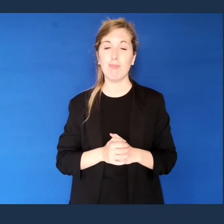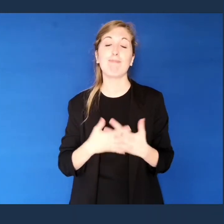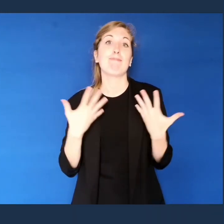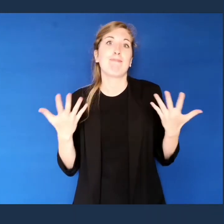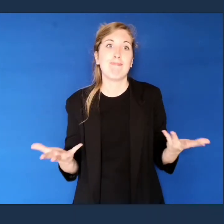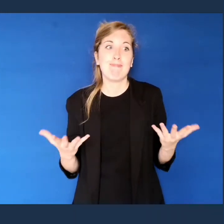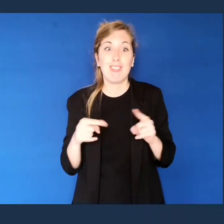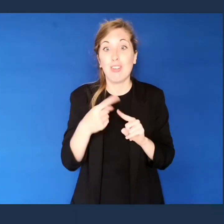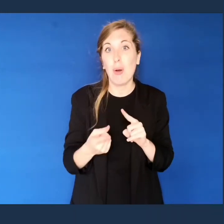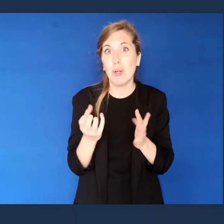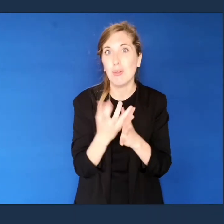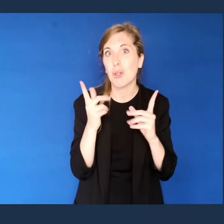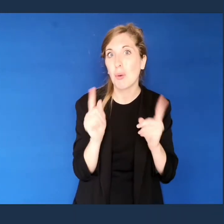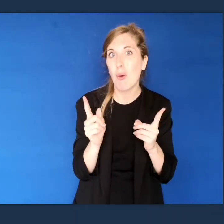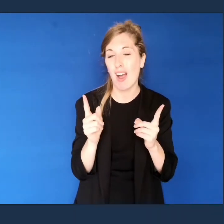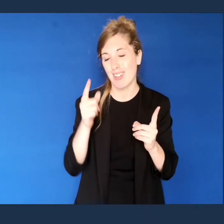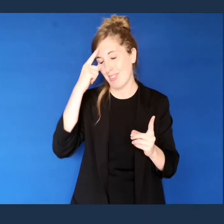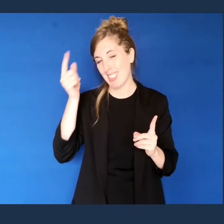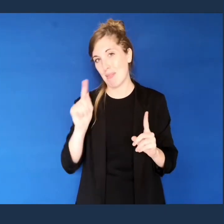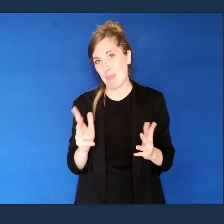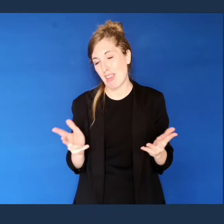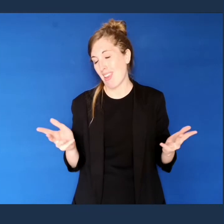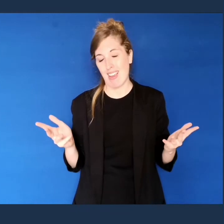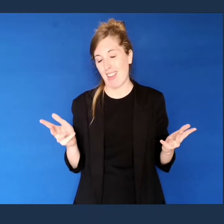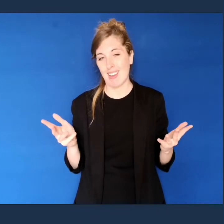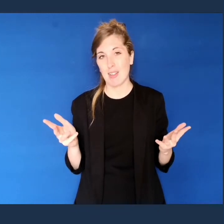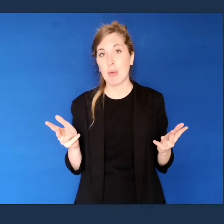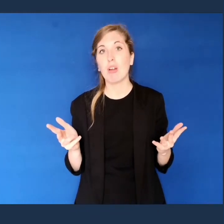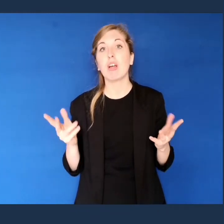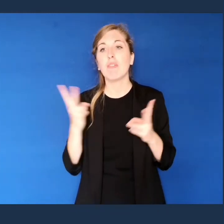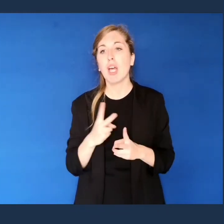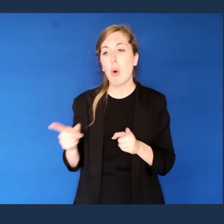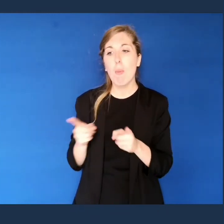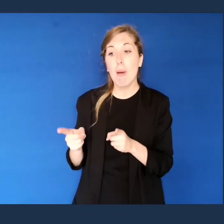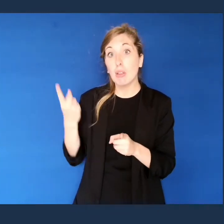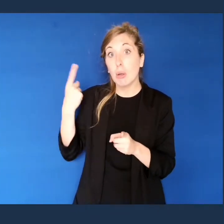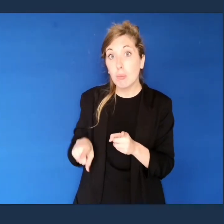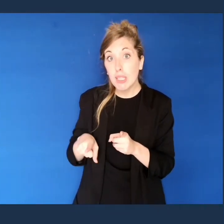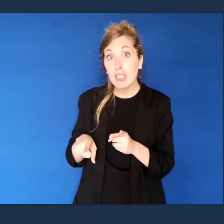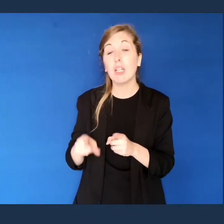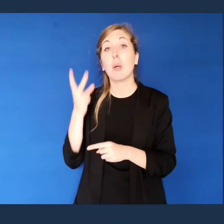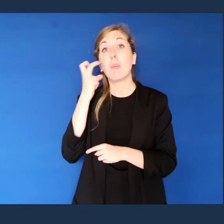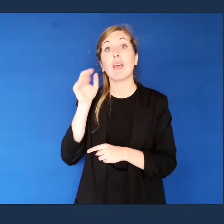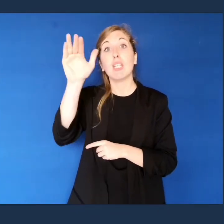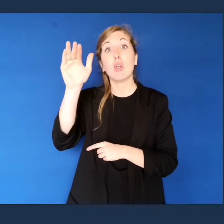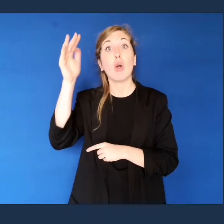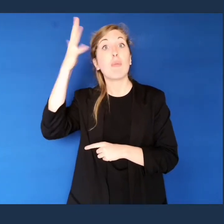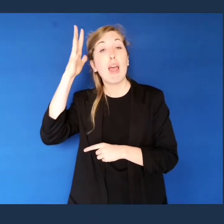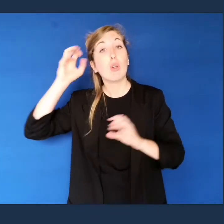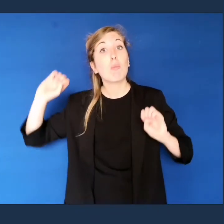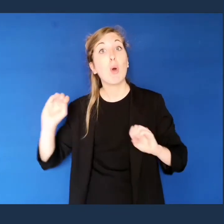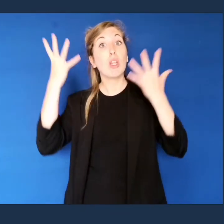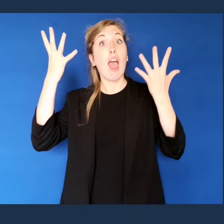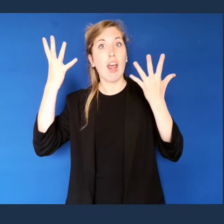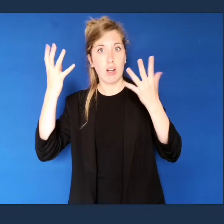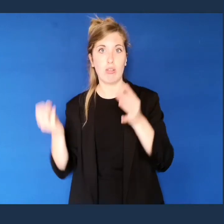Beh, non c'è dato sapere cosa accadde dopo la risposta, ma in realtà stava nascendo la previsione meteorologica